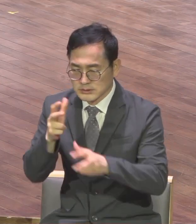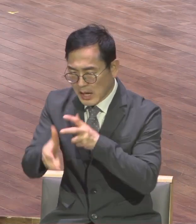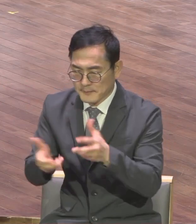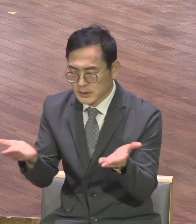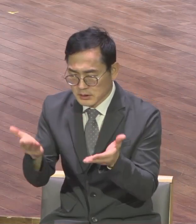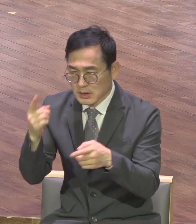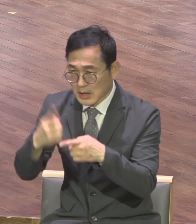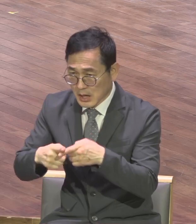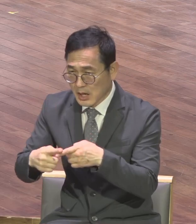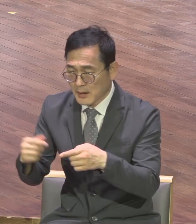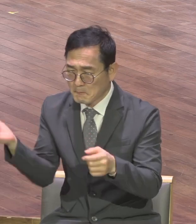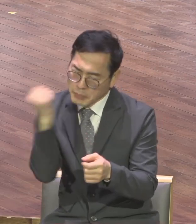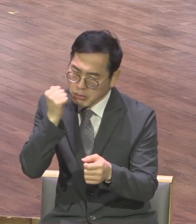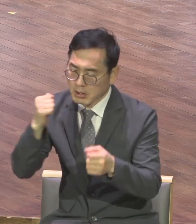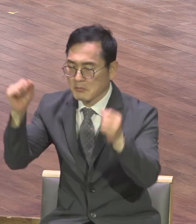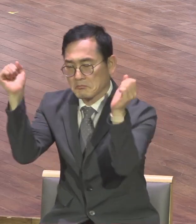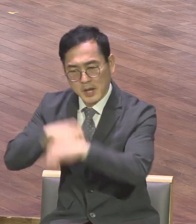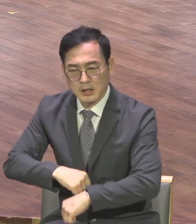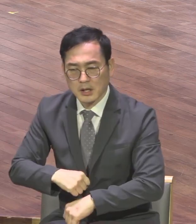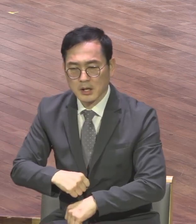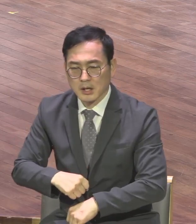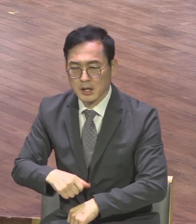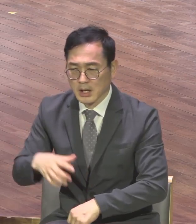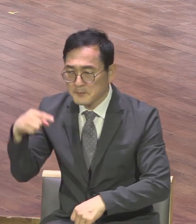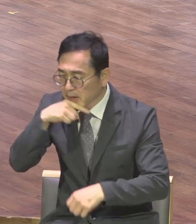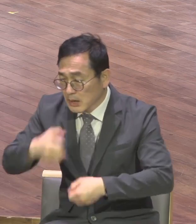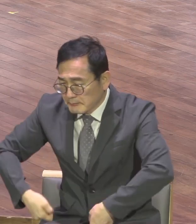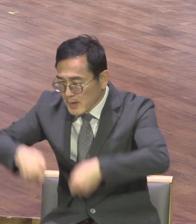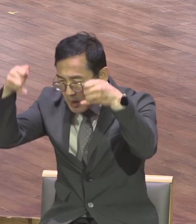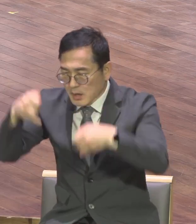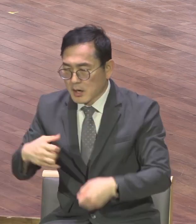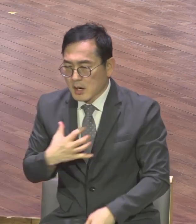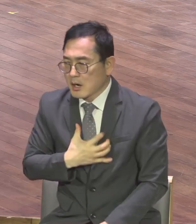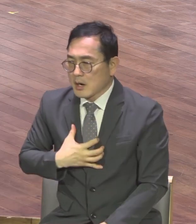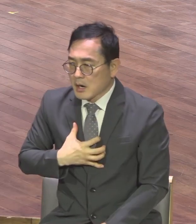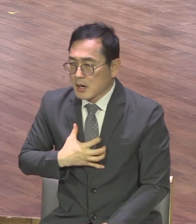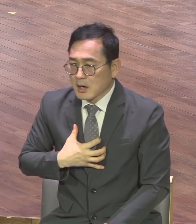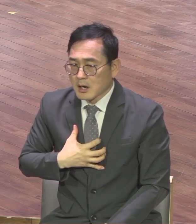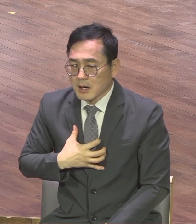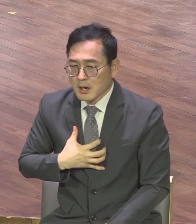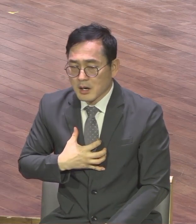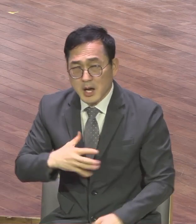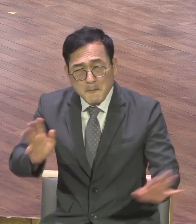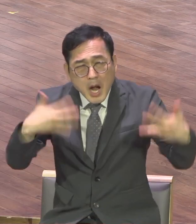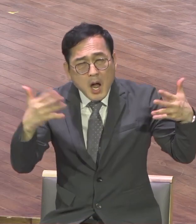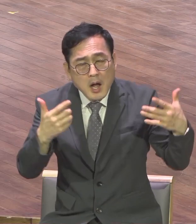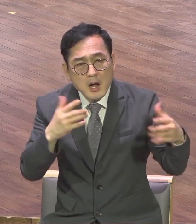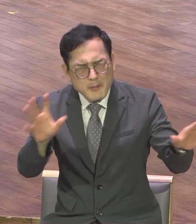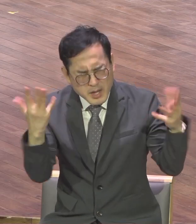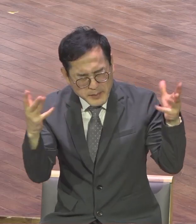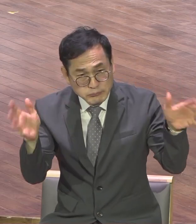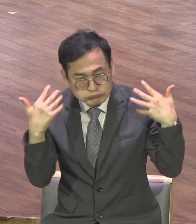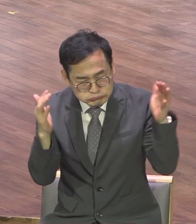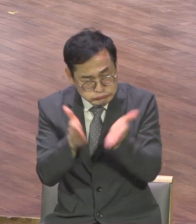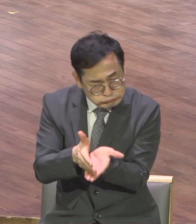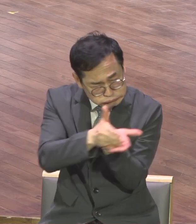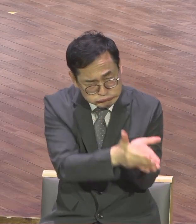감당 못할 광풍입니다 실직에 유라굴로가 닥칩니다 가정의 불화가 닥칩니다